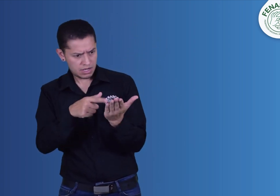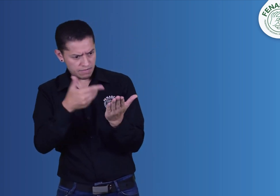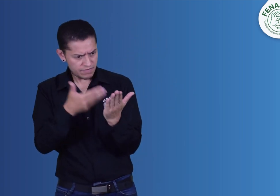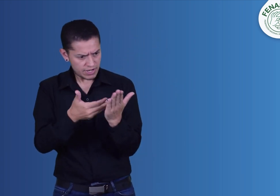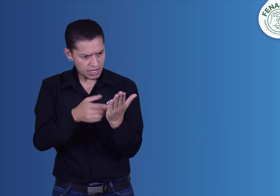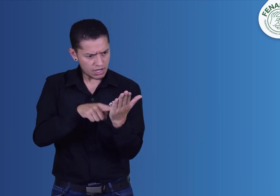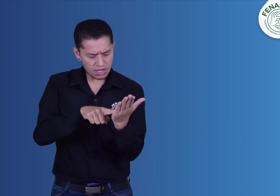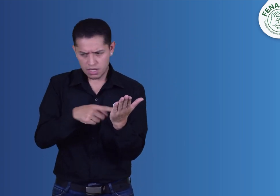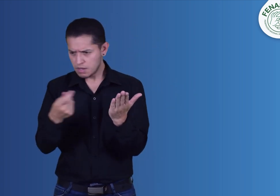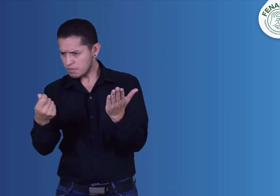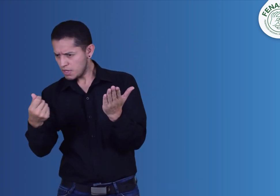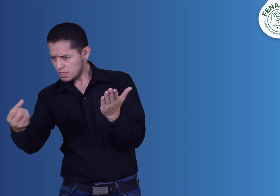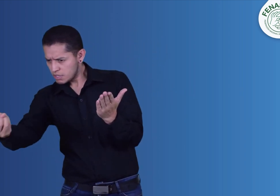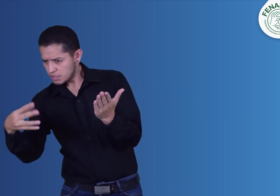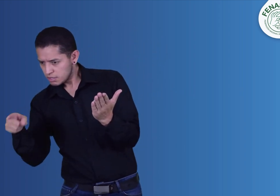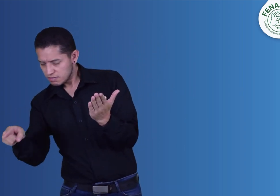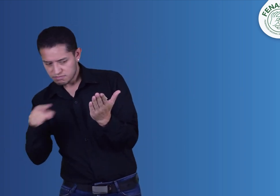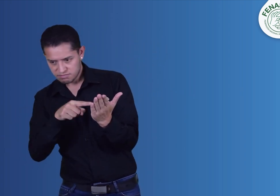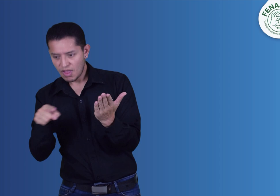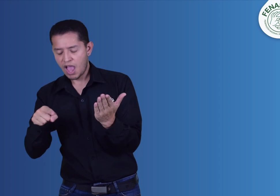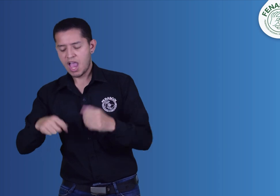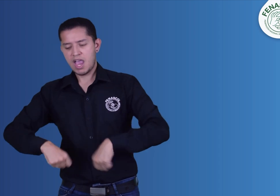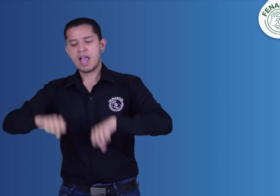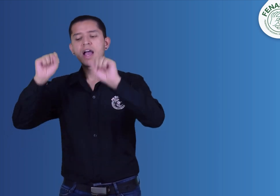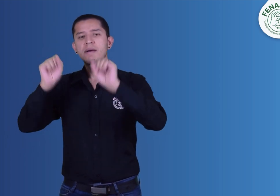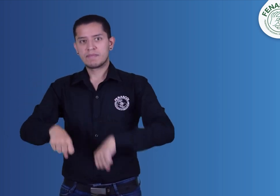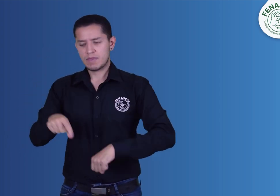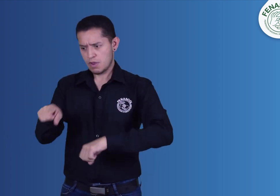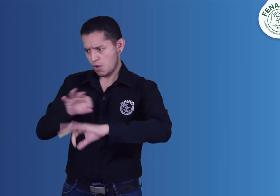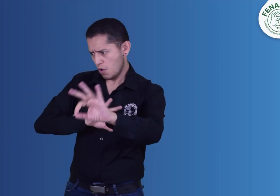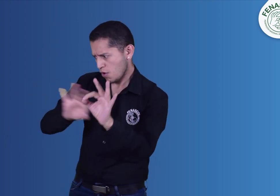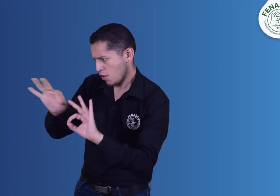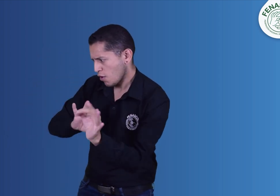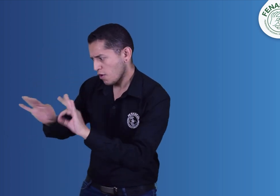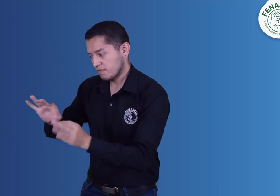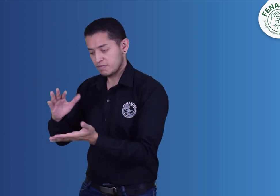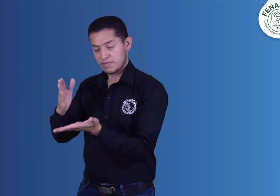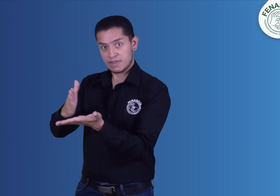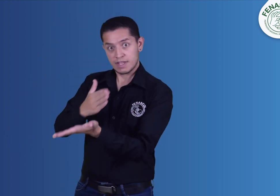cruzaremos información del movimiento y nos dispondremos a organizar el material.